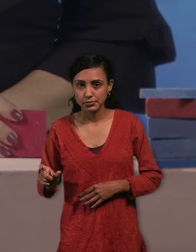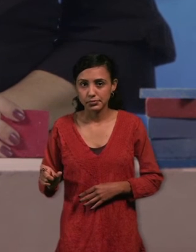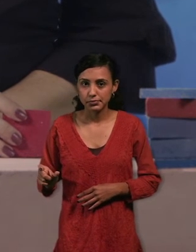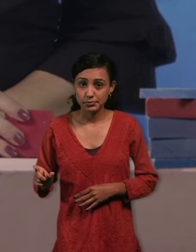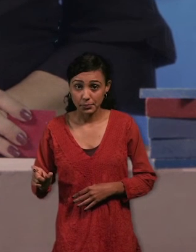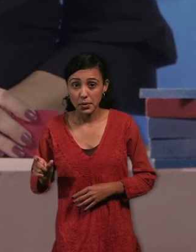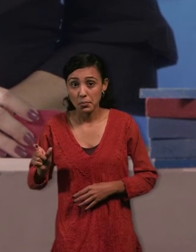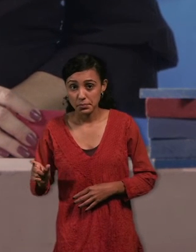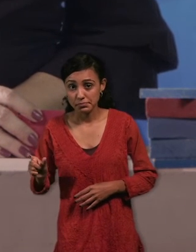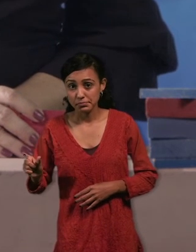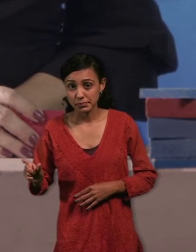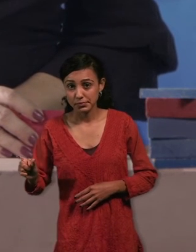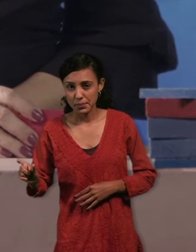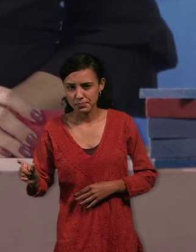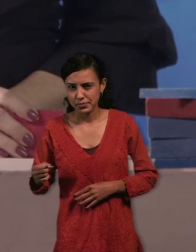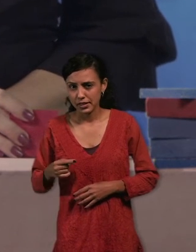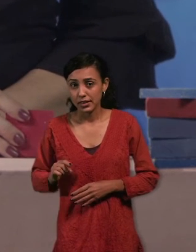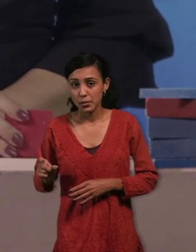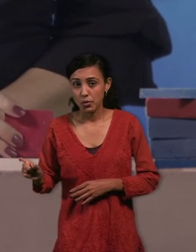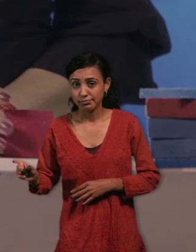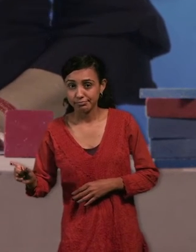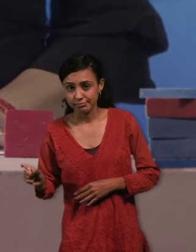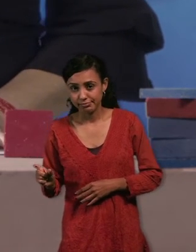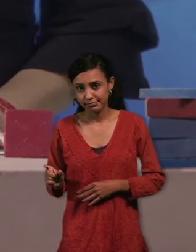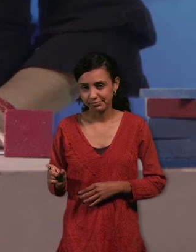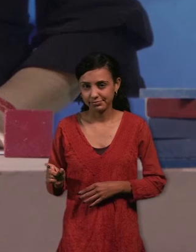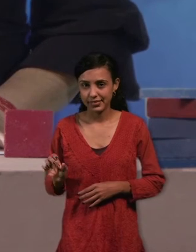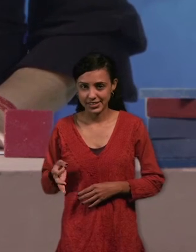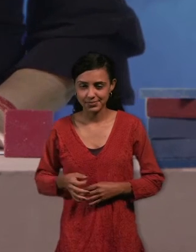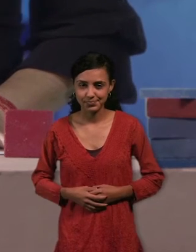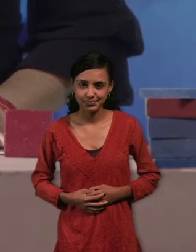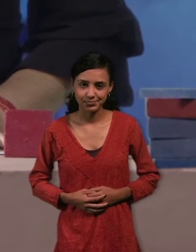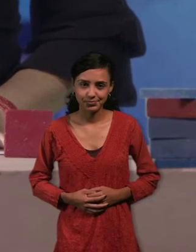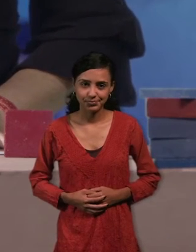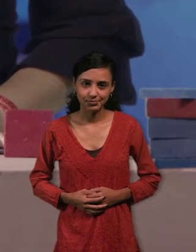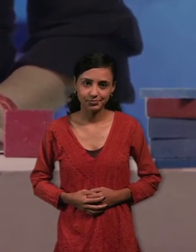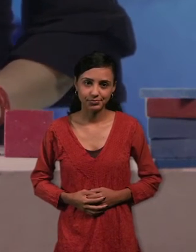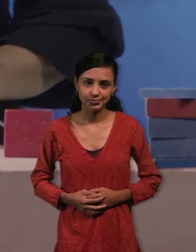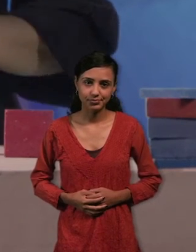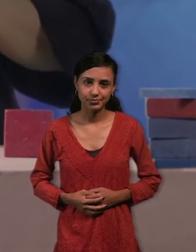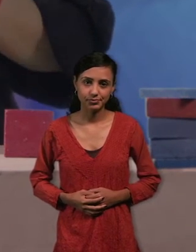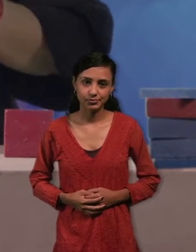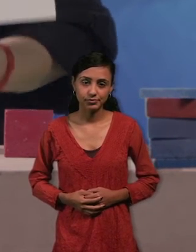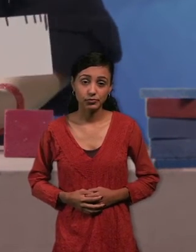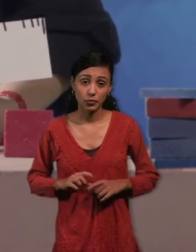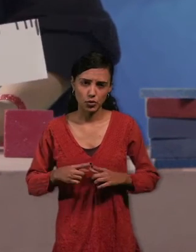menores, se pasan y recuperan. Para eso, les hice una regla muy